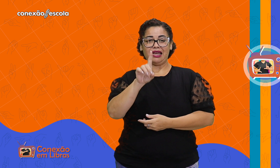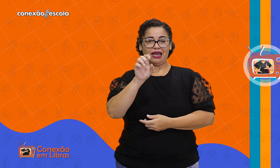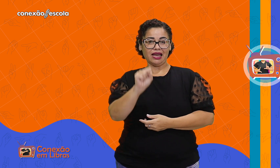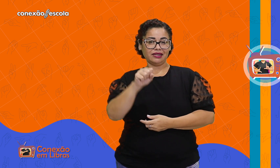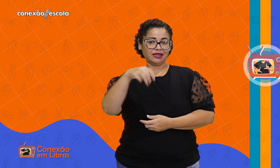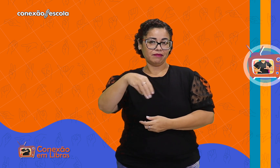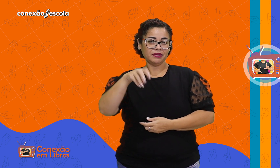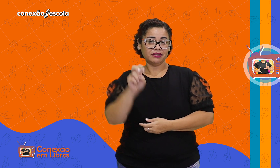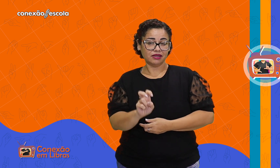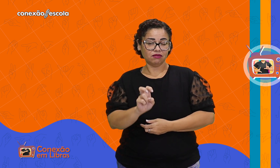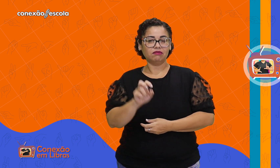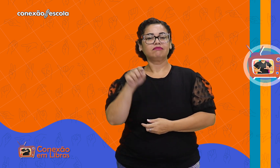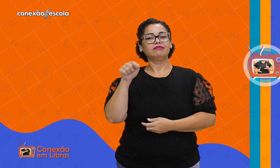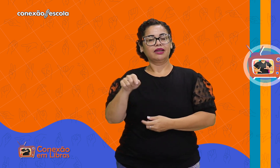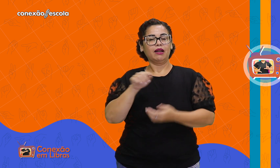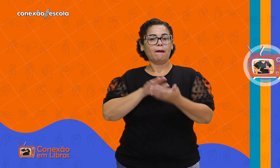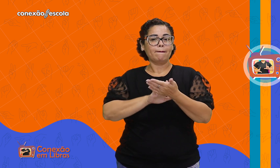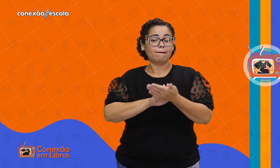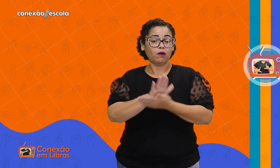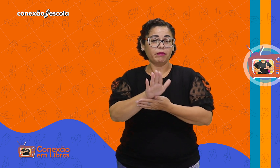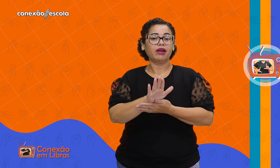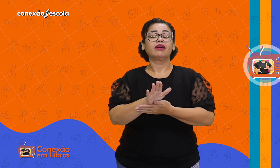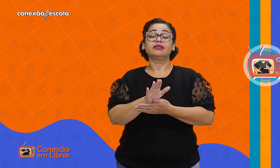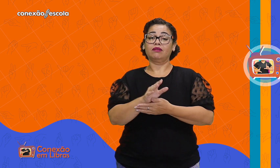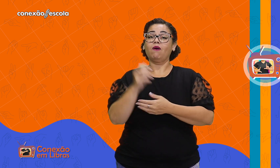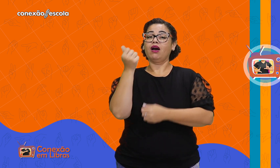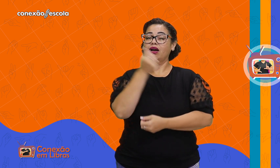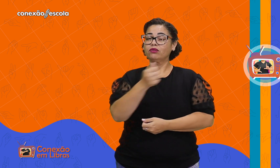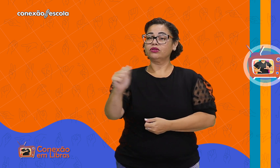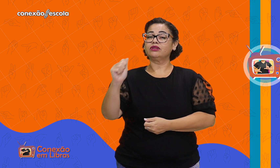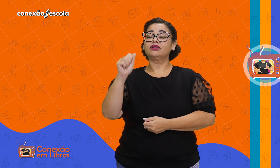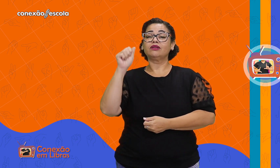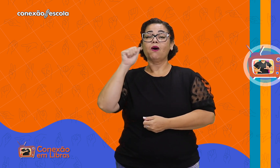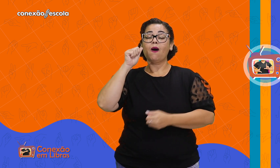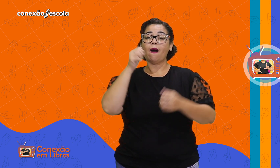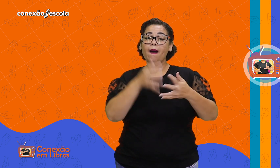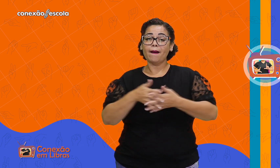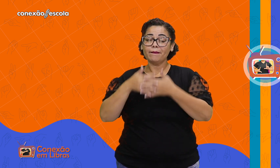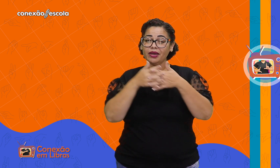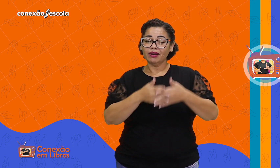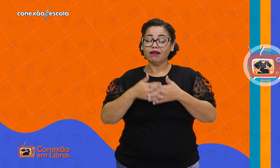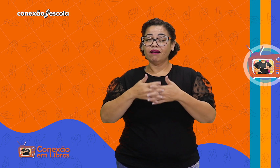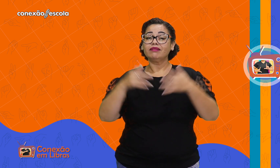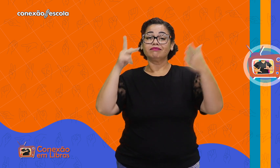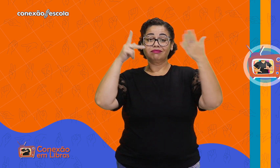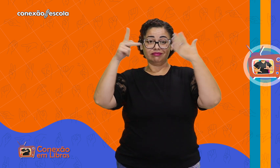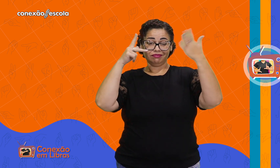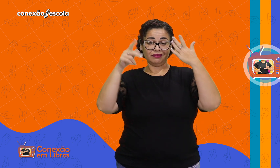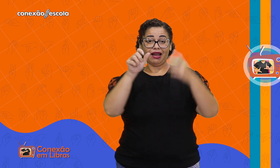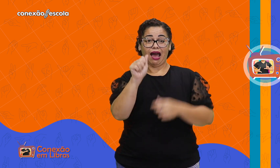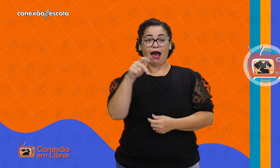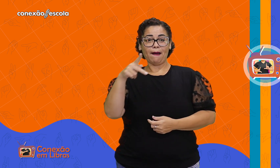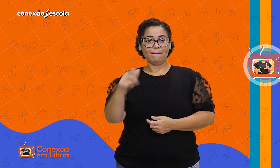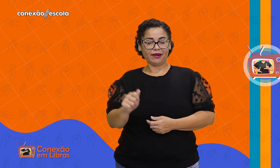chamado de DSM-5, é uma publicação da Associação Americana de Psiquiatria,